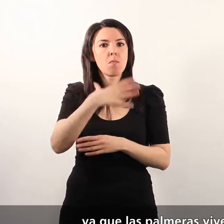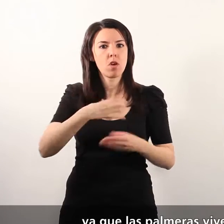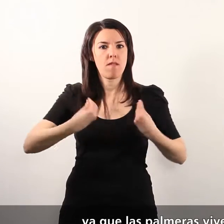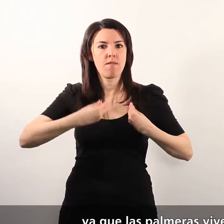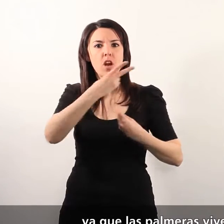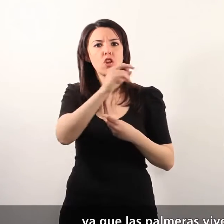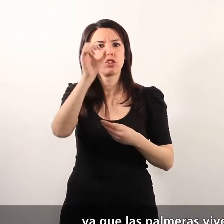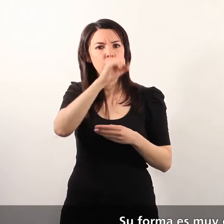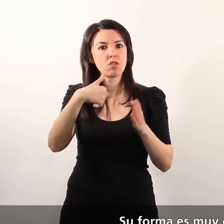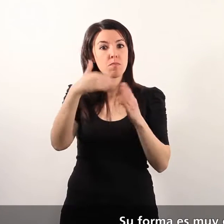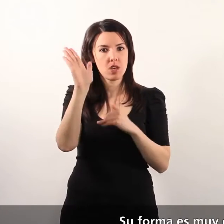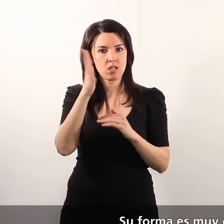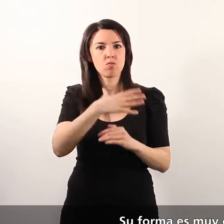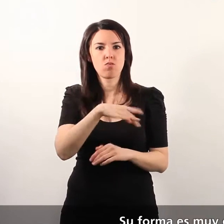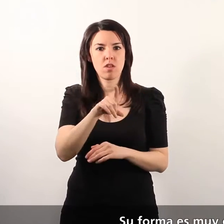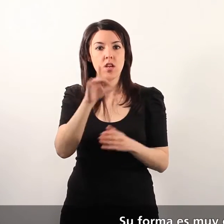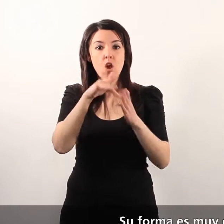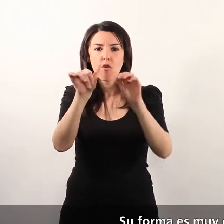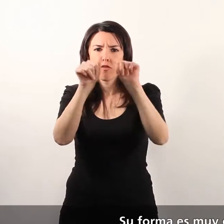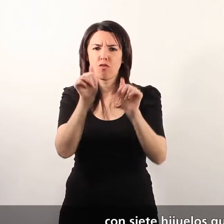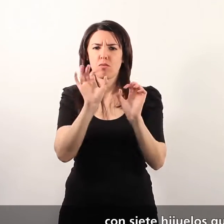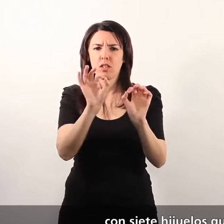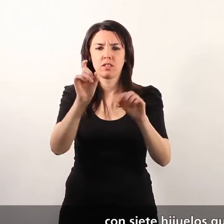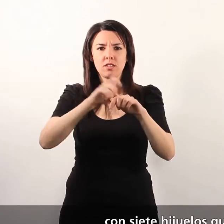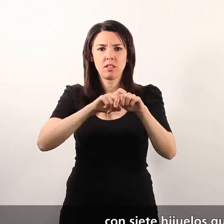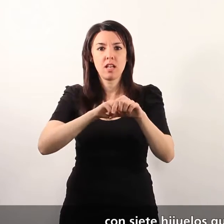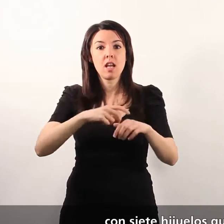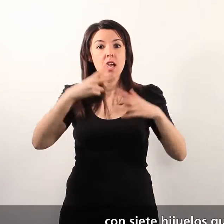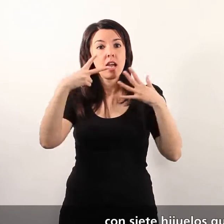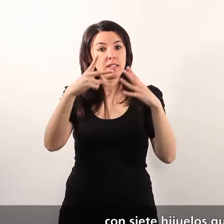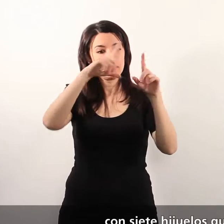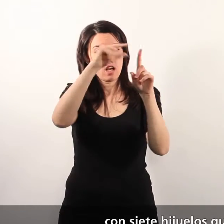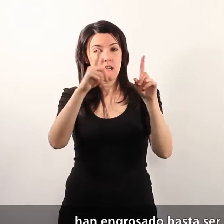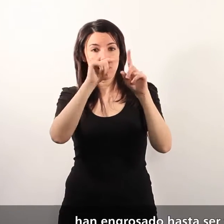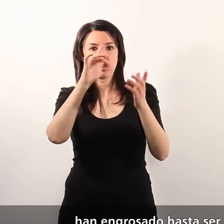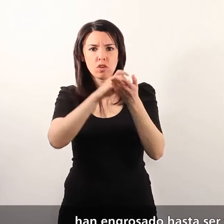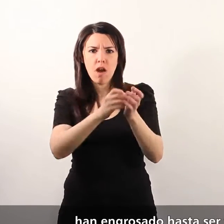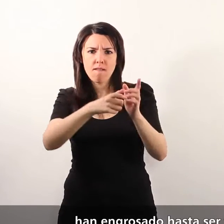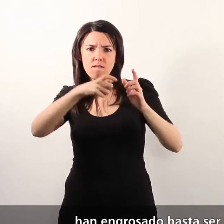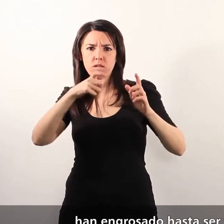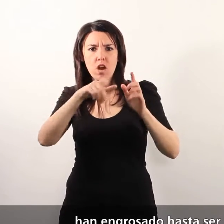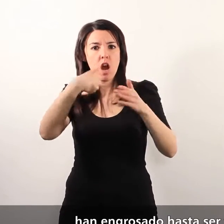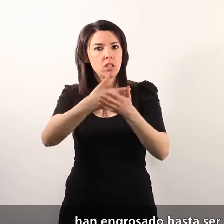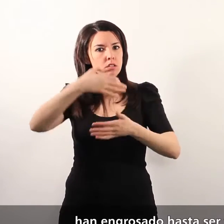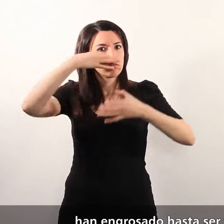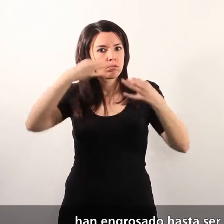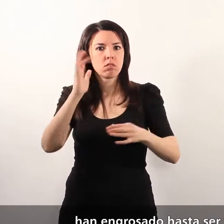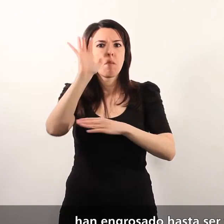200 años. Su forma es muy característica, con siete hijuelos que con el tiempo han engrosado hasta ser verdaderas palmeras